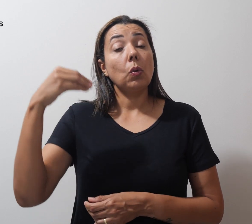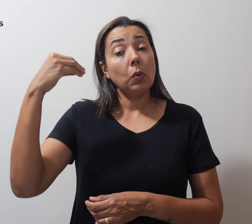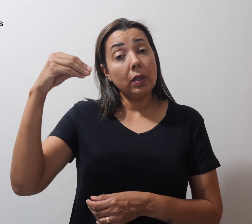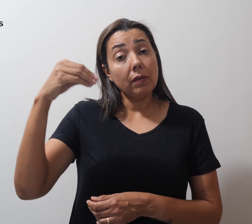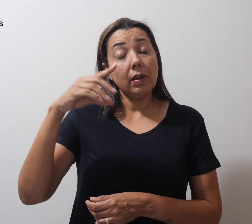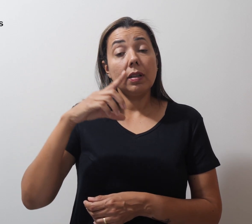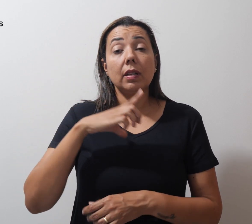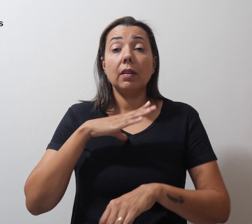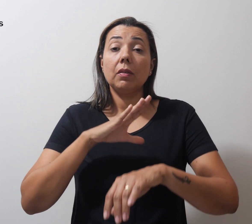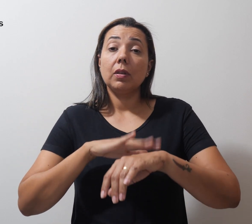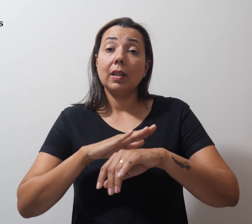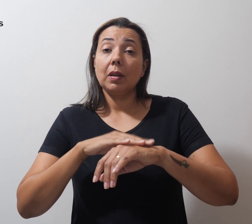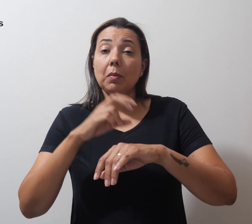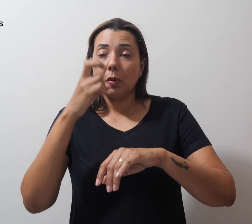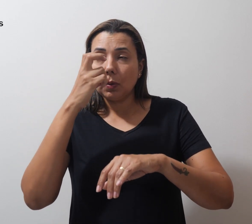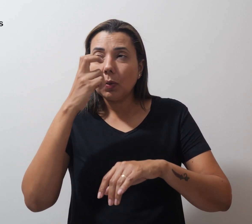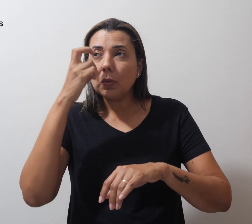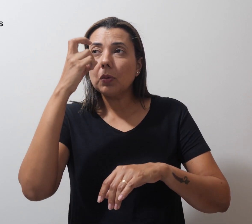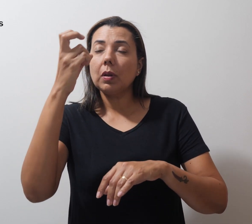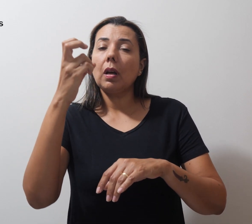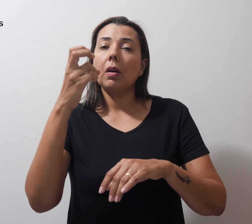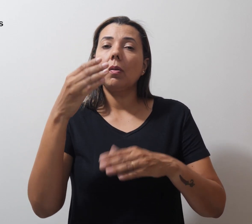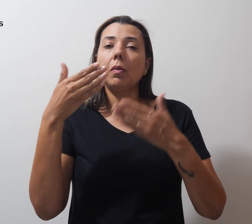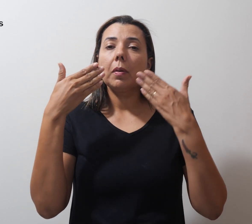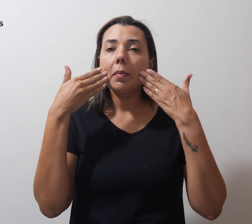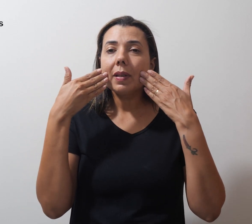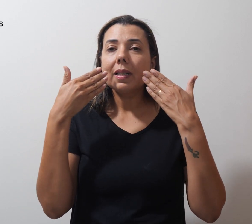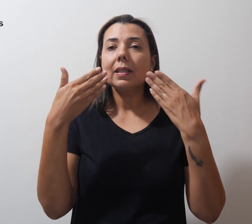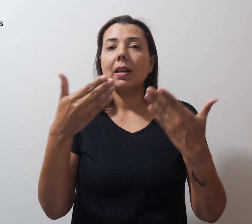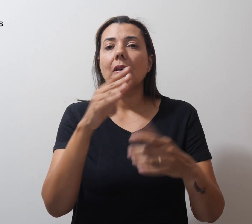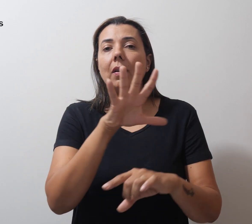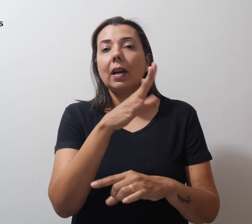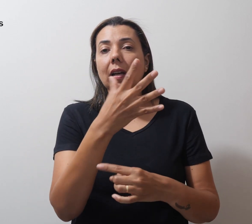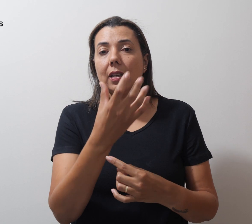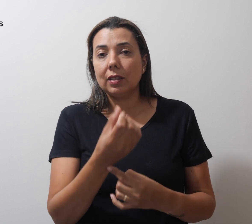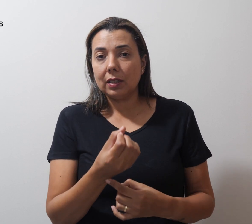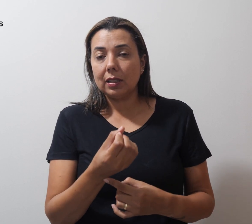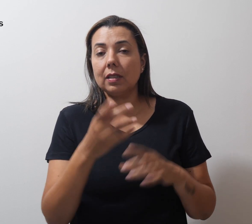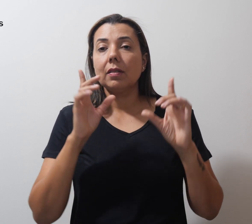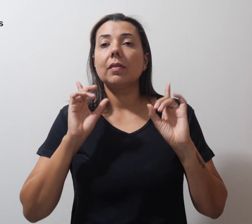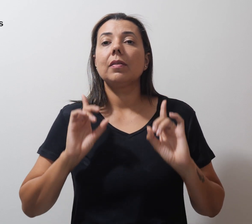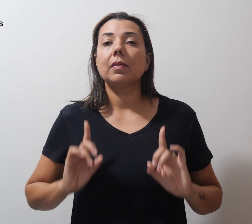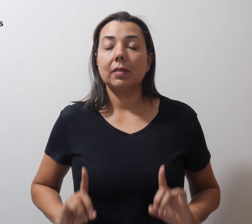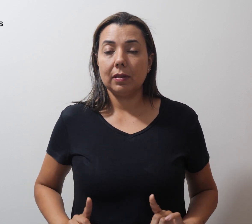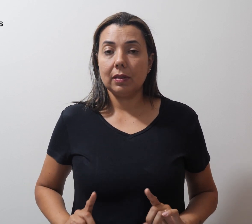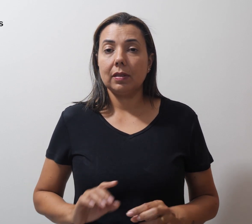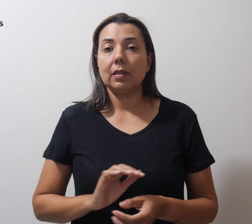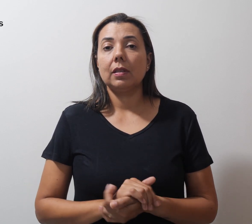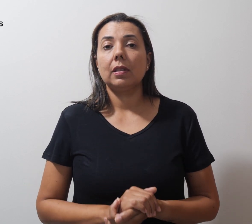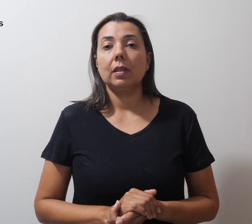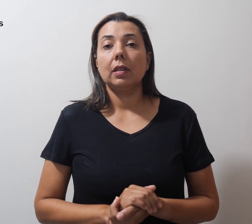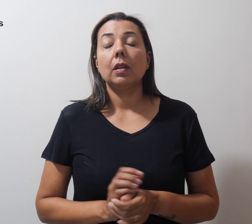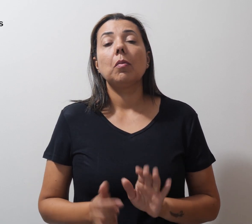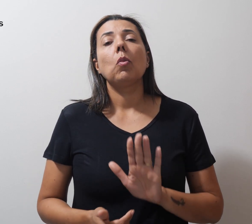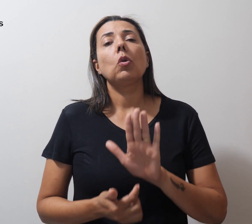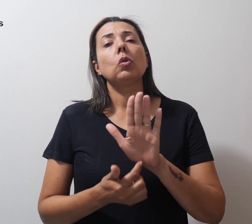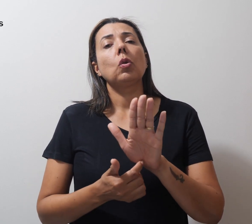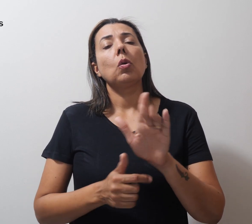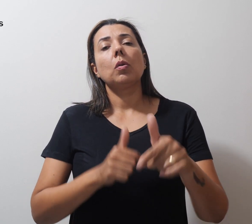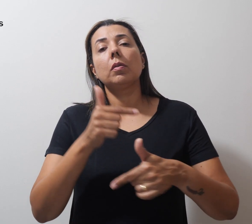momento cultural com a apresentação de artistas com deficiência, exposição de trabalhos dos